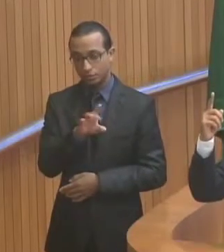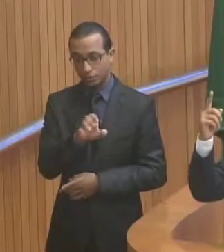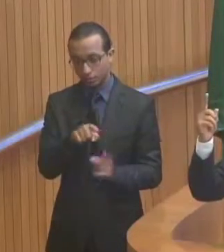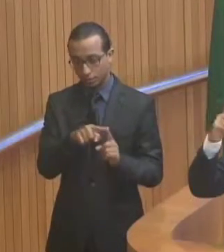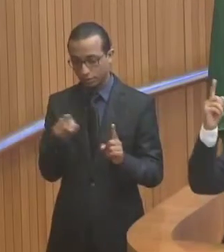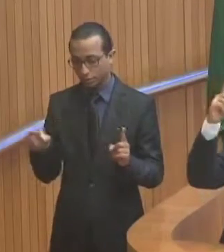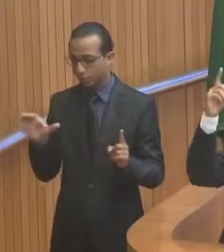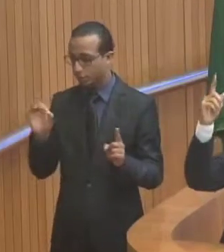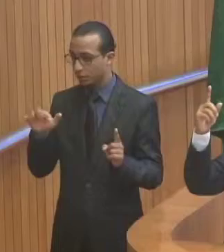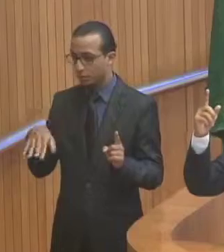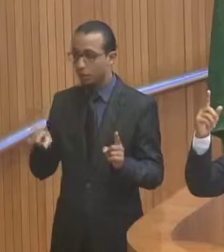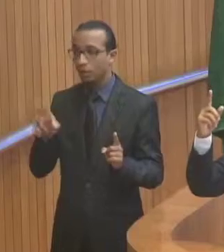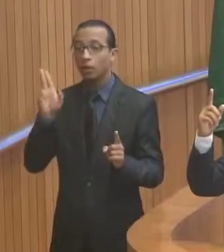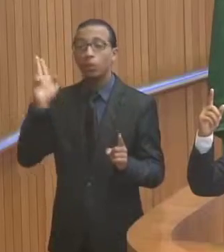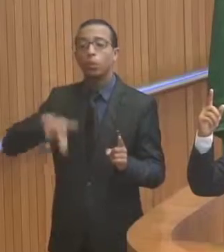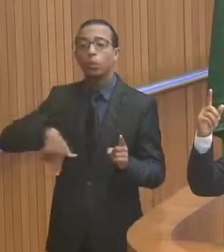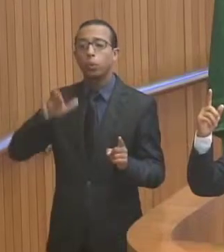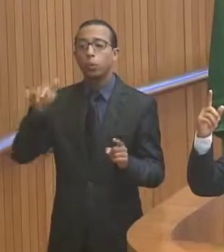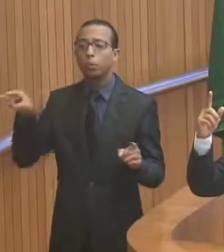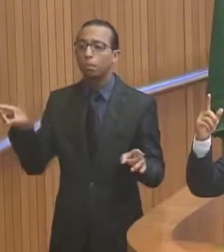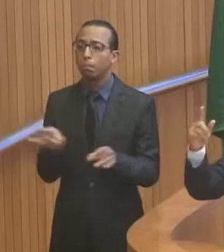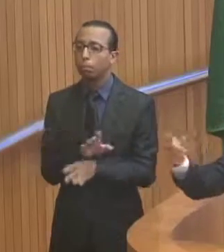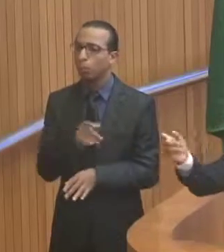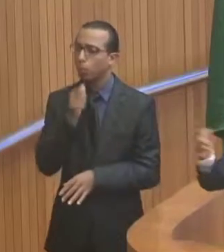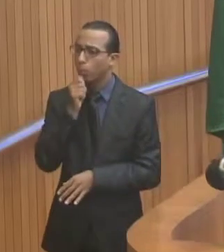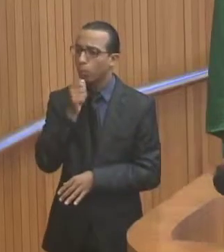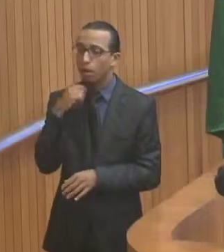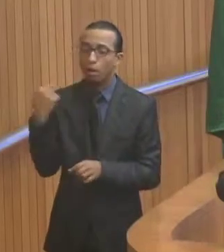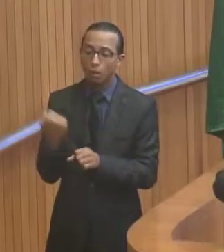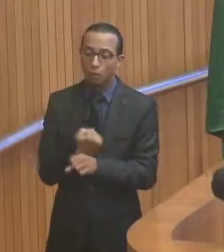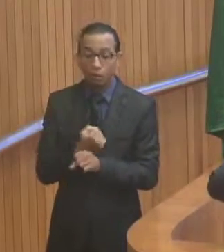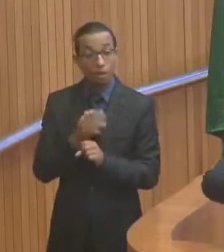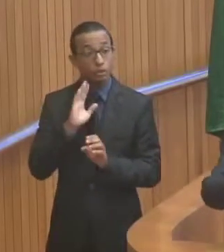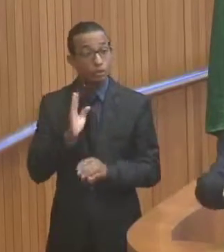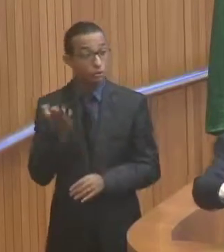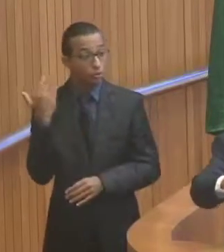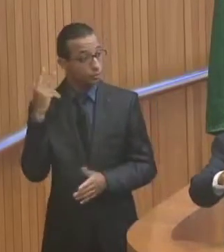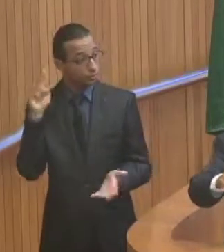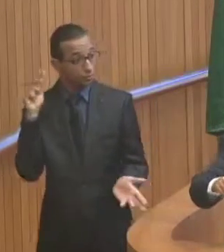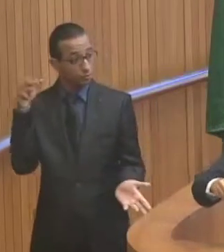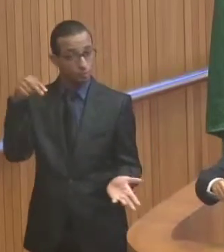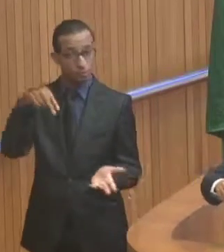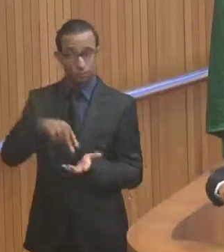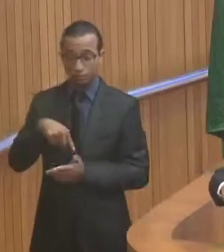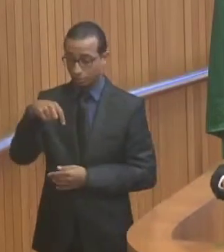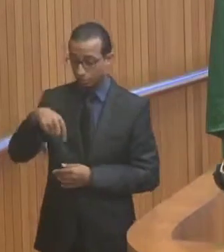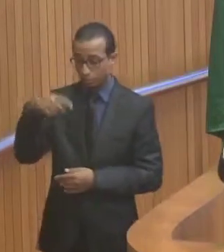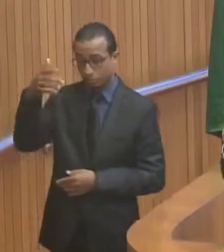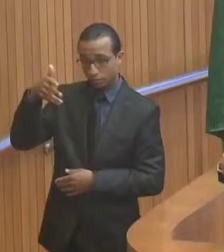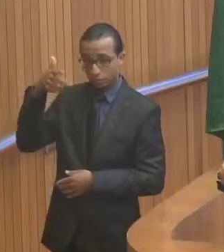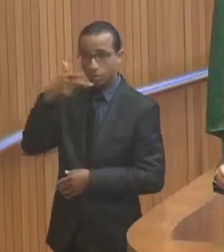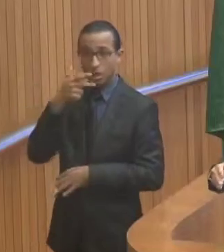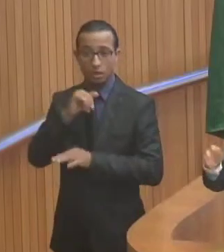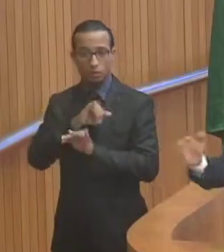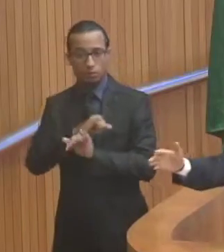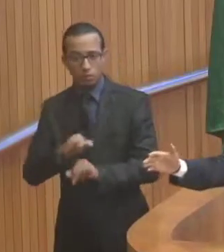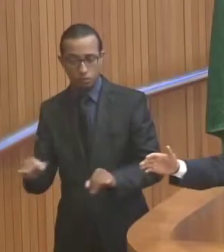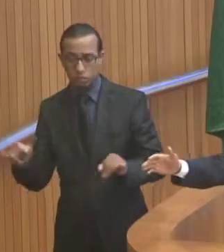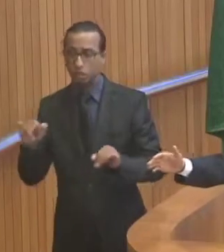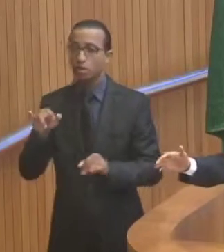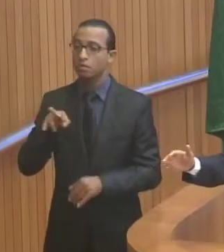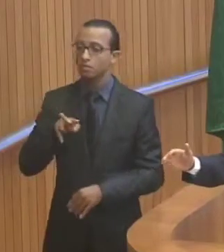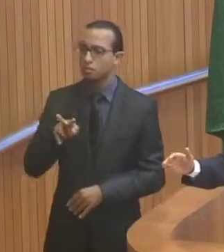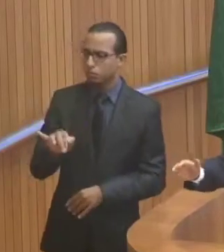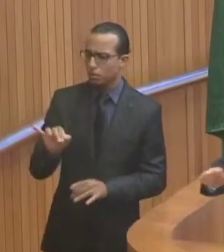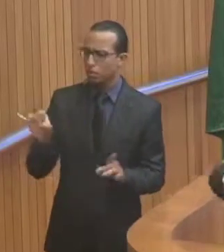pronta, nunca termina. E olha que já vieram aqui, nesta tribuna mesmo, anunciar que a estrada